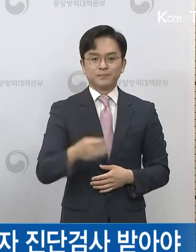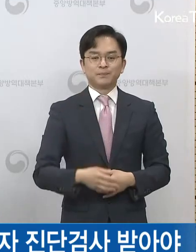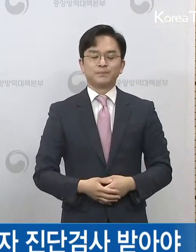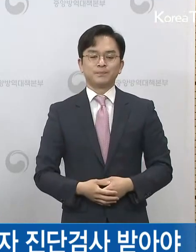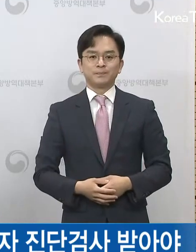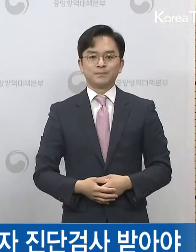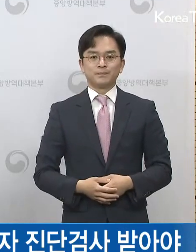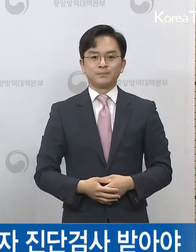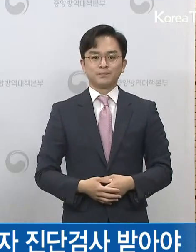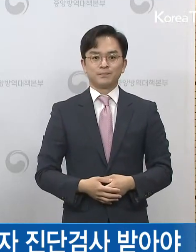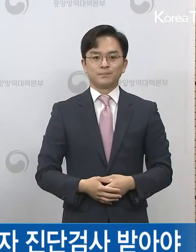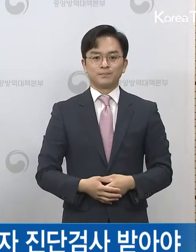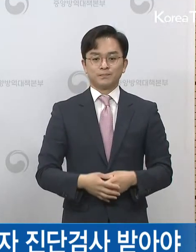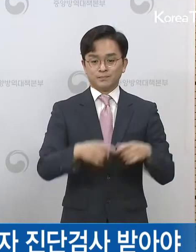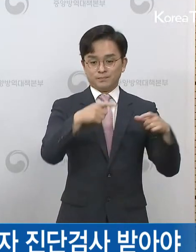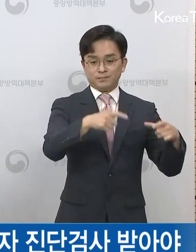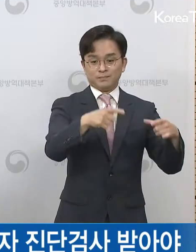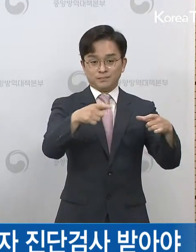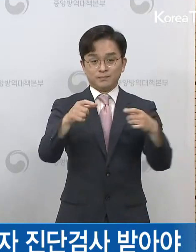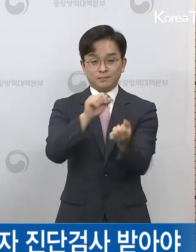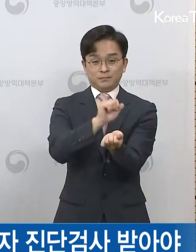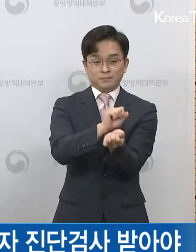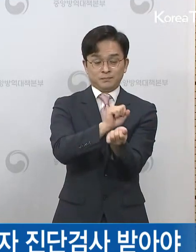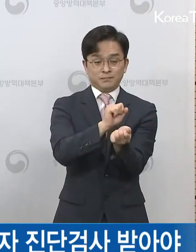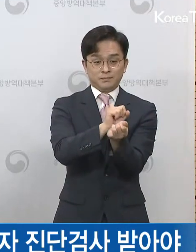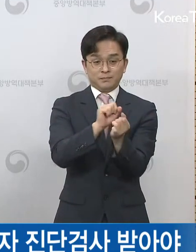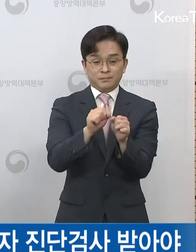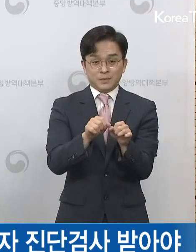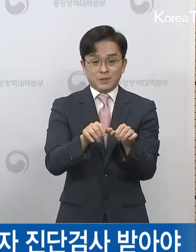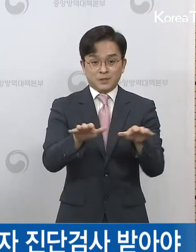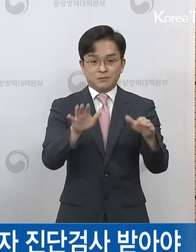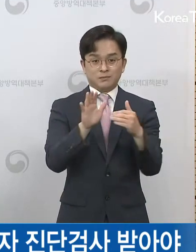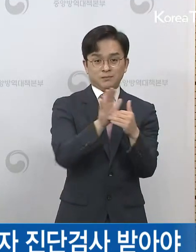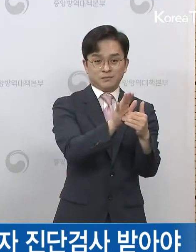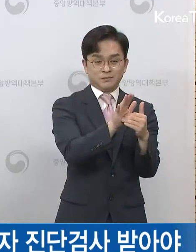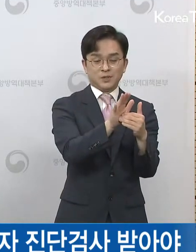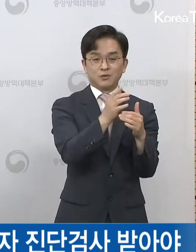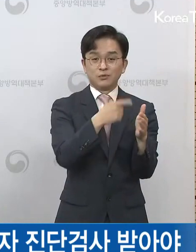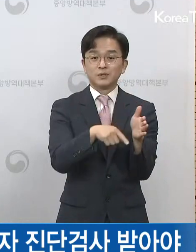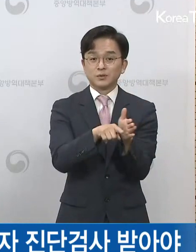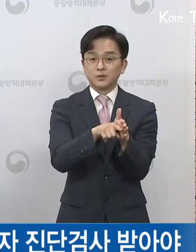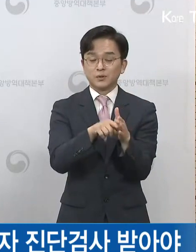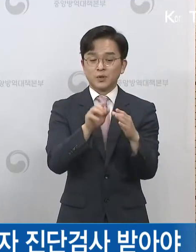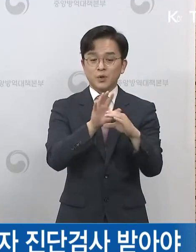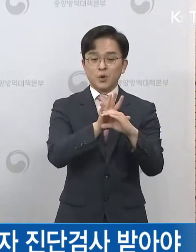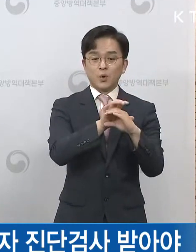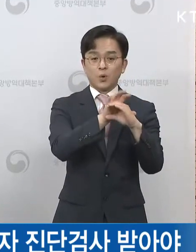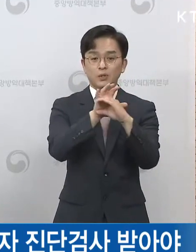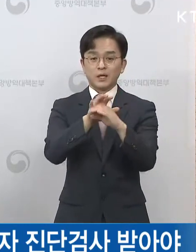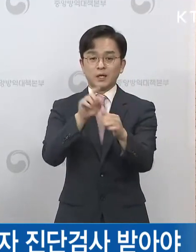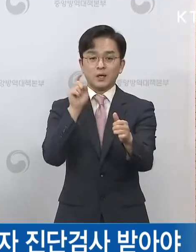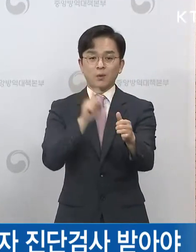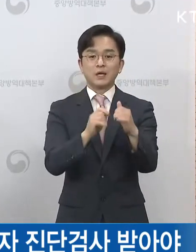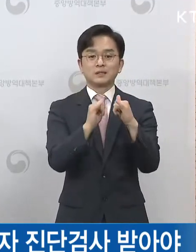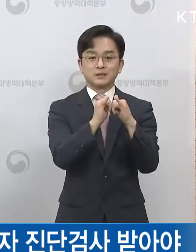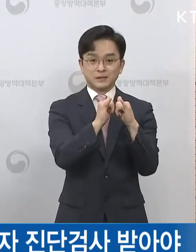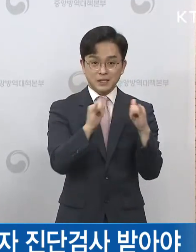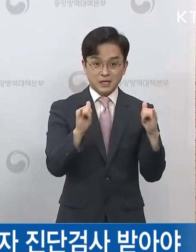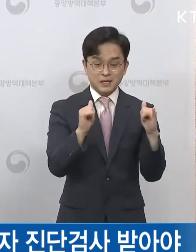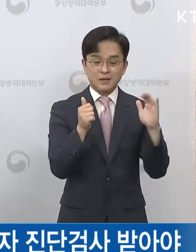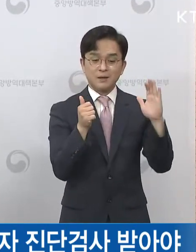중앙방역대책본부는 지역사회 추가 전파를 신속히 차단할 수 있도록 코로나19 확진자가 방문한